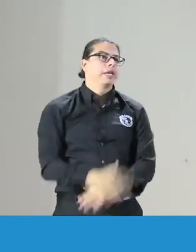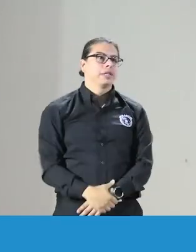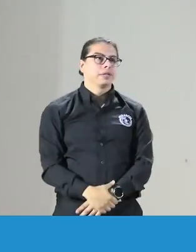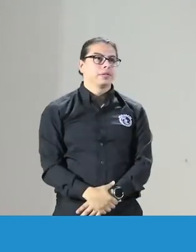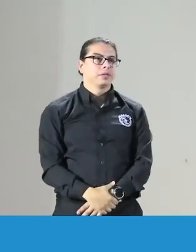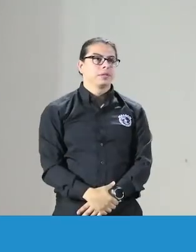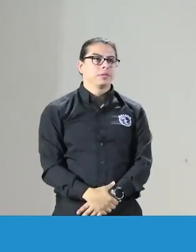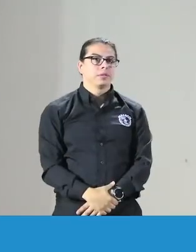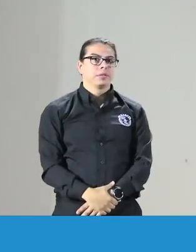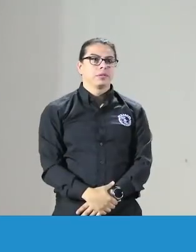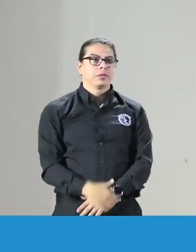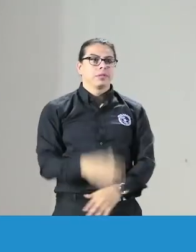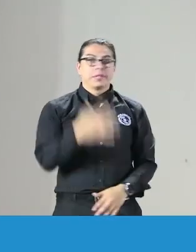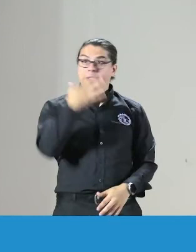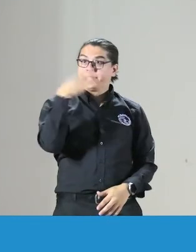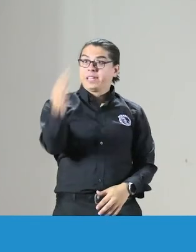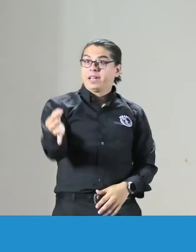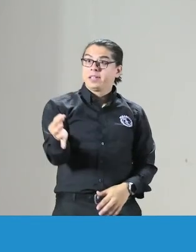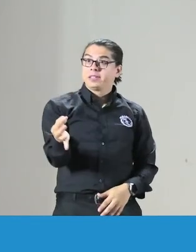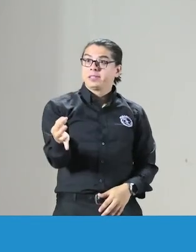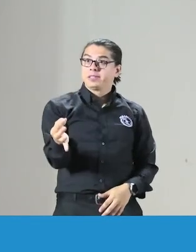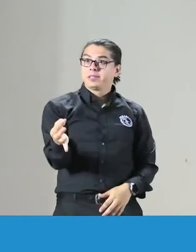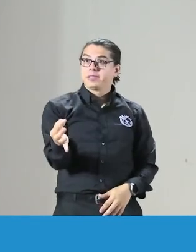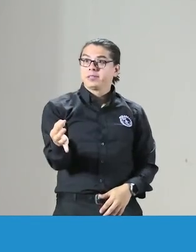de ética pero eso es cierto